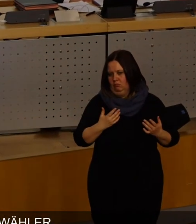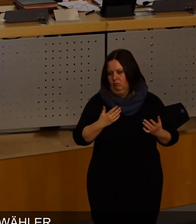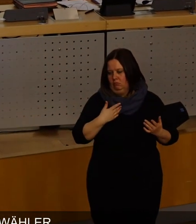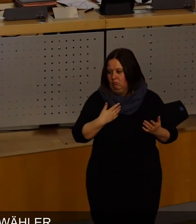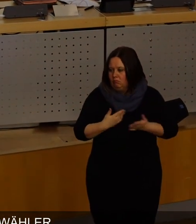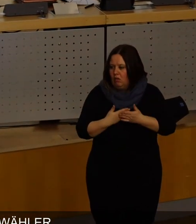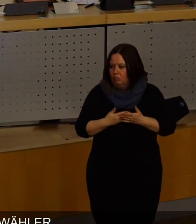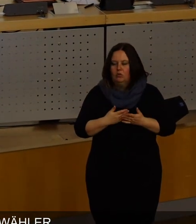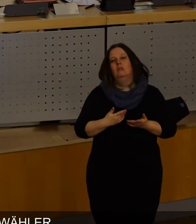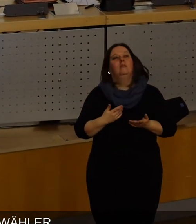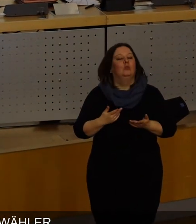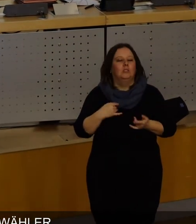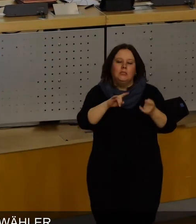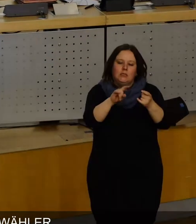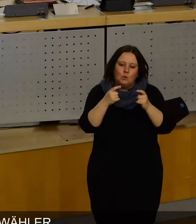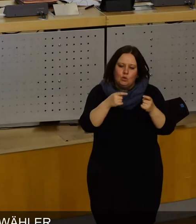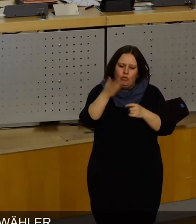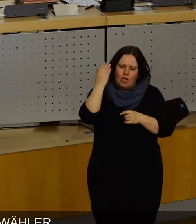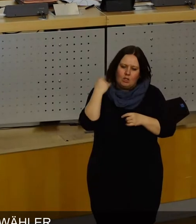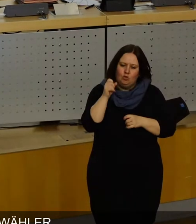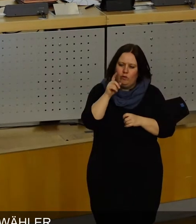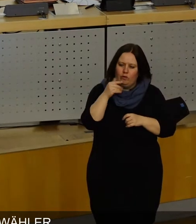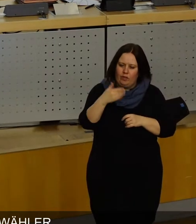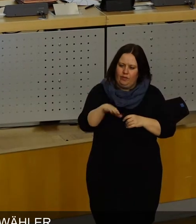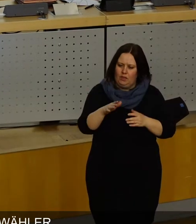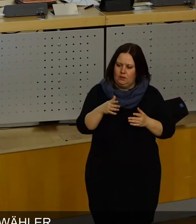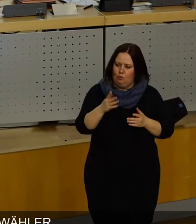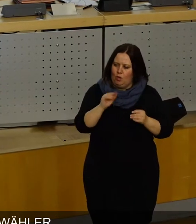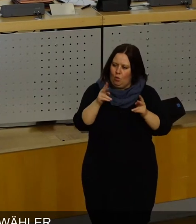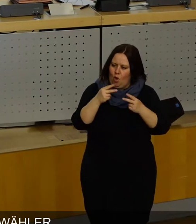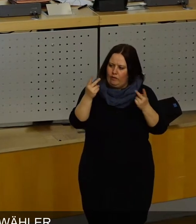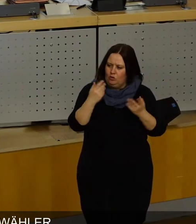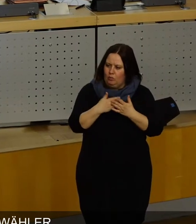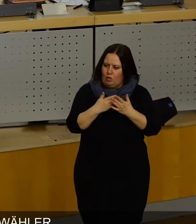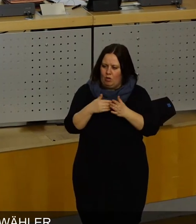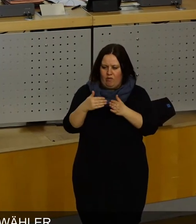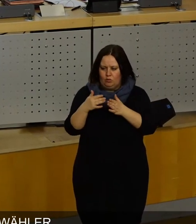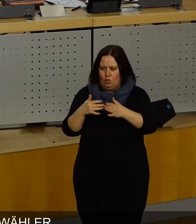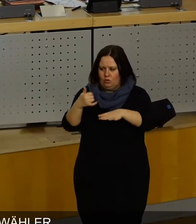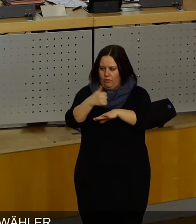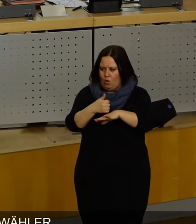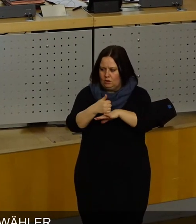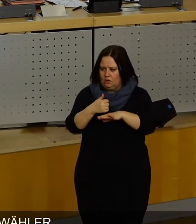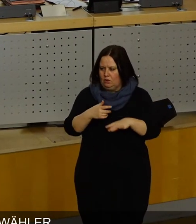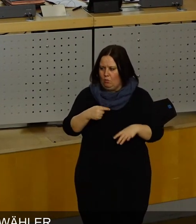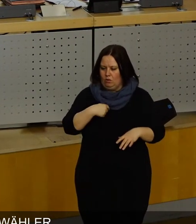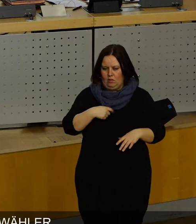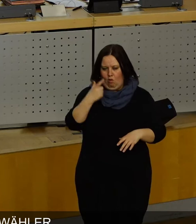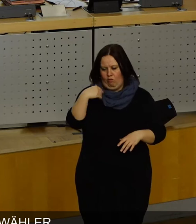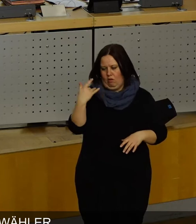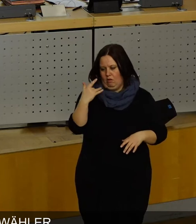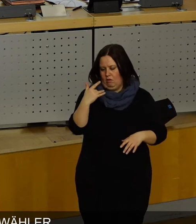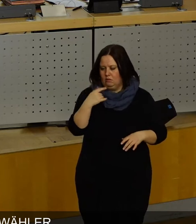Hinblick darauf, dass wir haben diese Diskussion in der Vergangenheit gehabt, ich mache es jetzt einfach auch öffentlich, Ihr Fraktionsvorsitzender, gerade mich auch immer